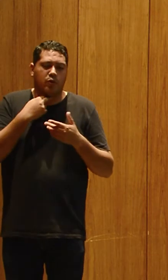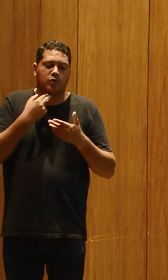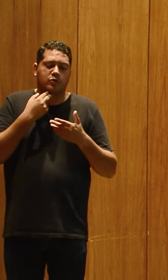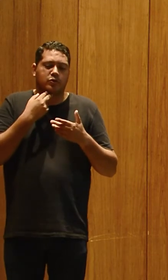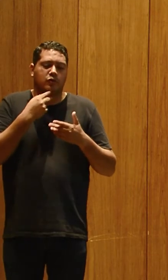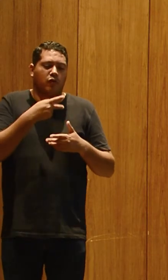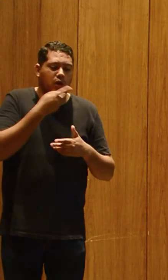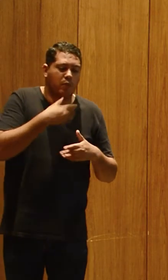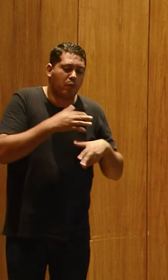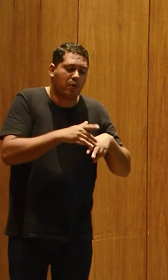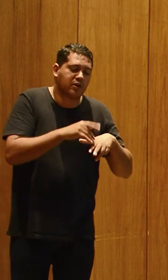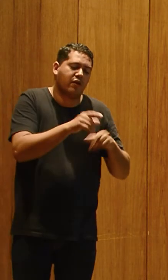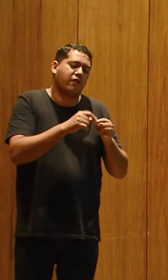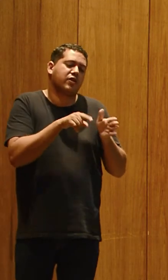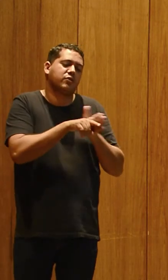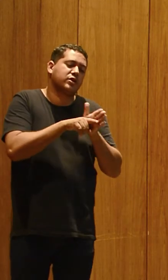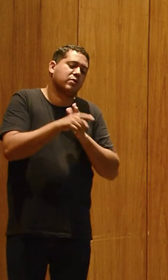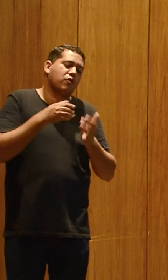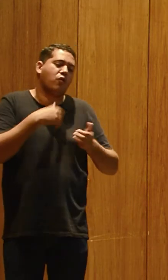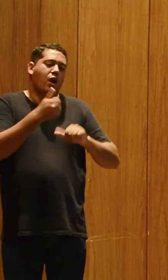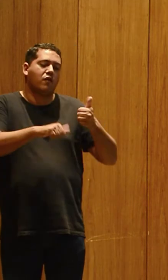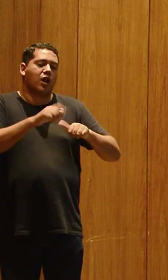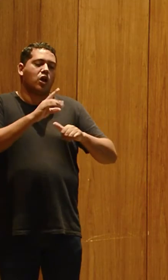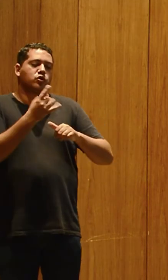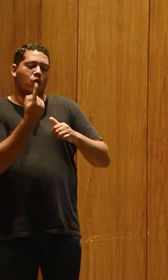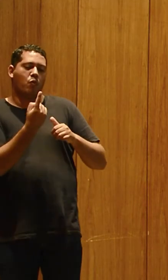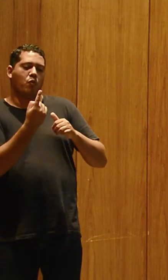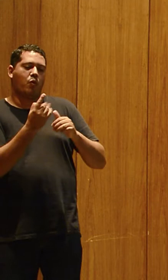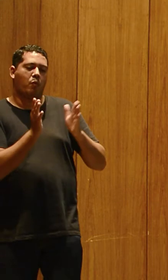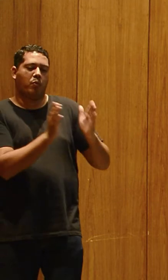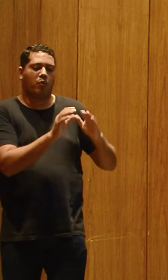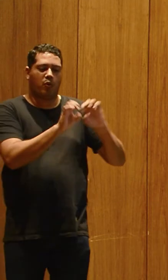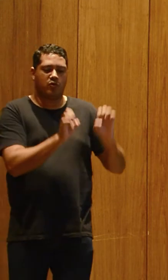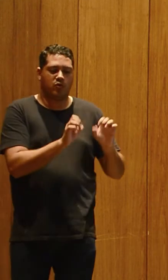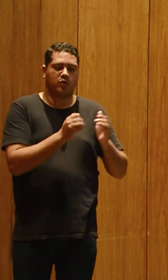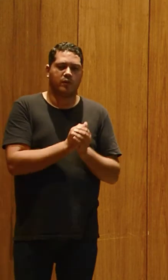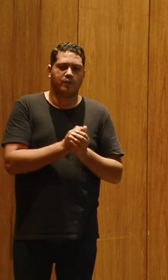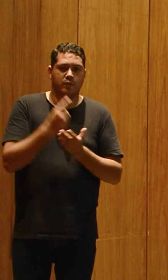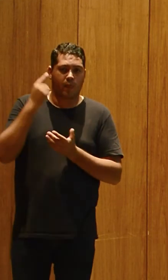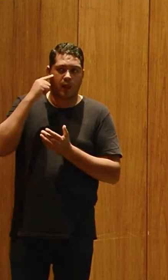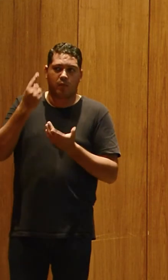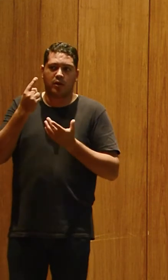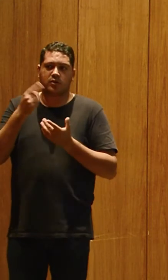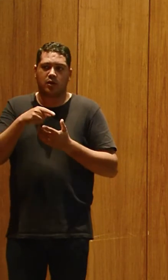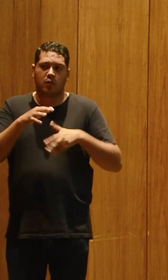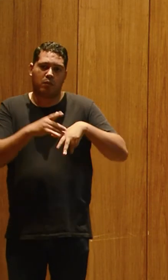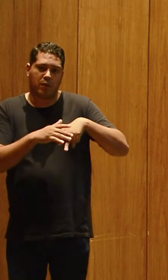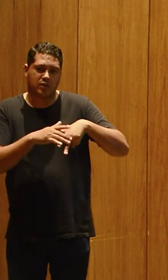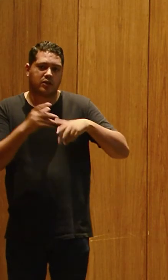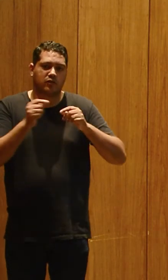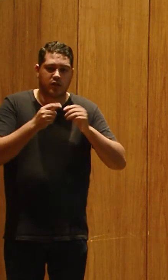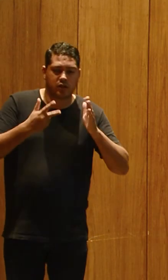falar para o meu paciente que ele vai fazer um exame onde eu vou avaliar somente uma estrutura. Pensando no paciente que sofreu uma cirurgia, que